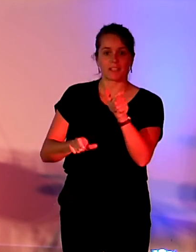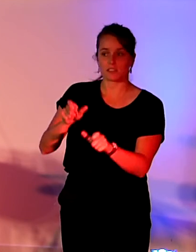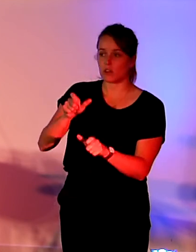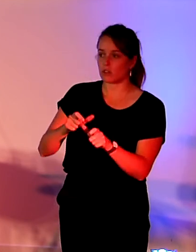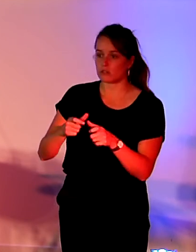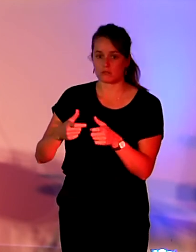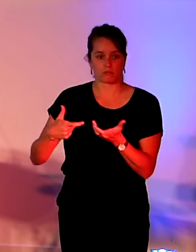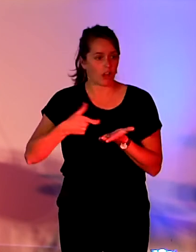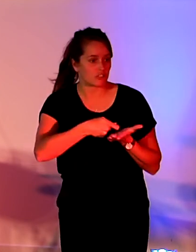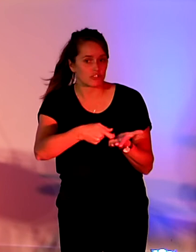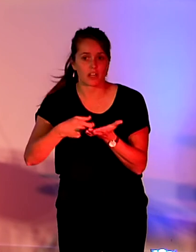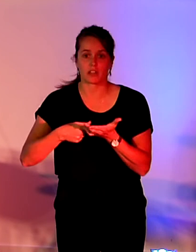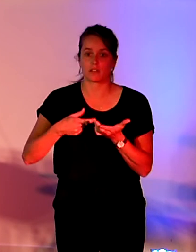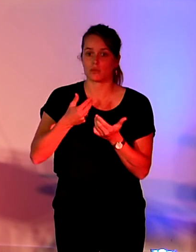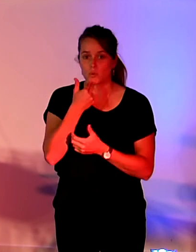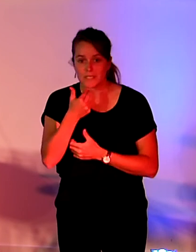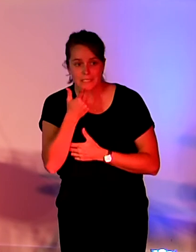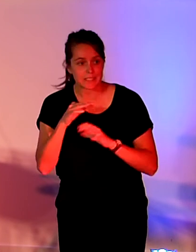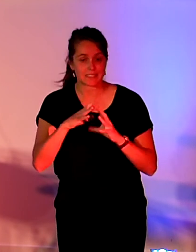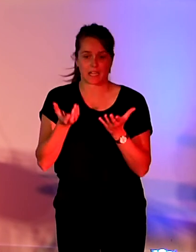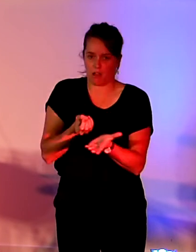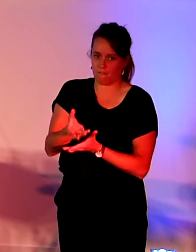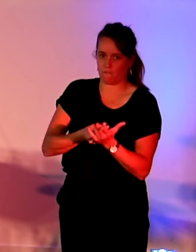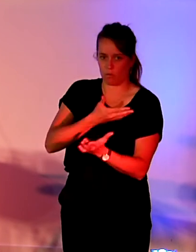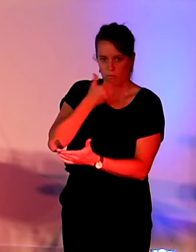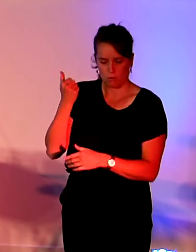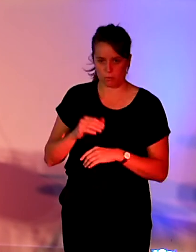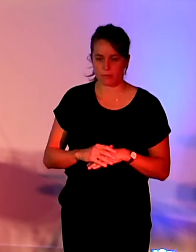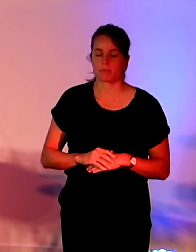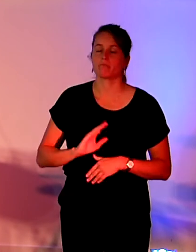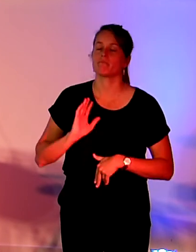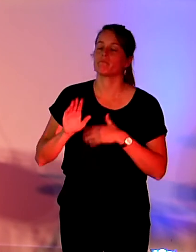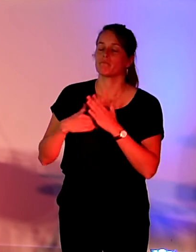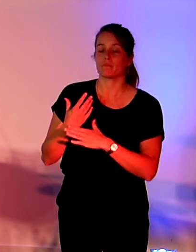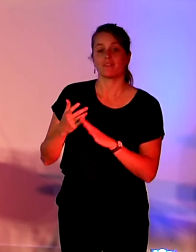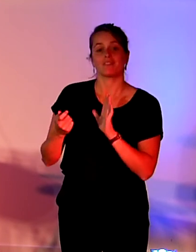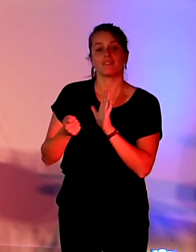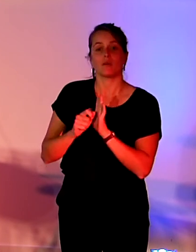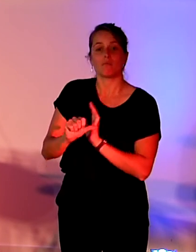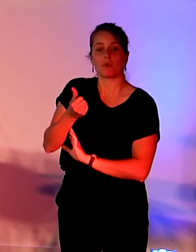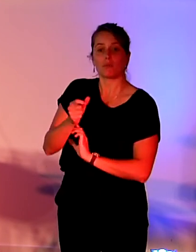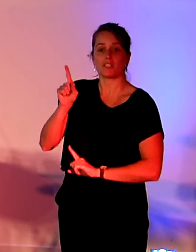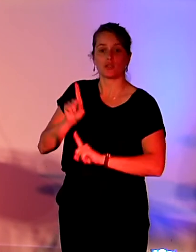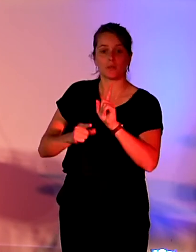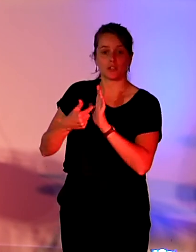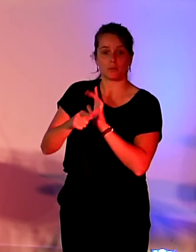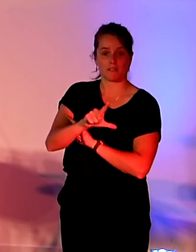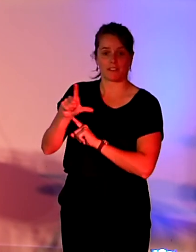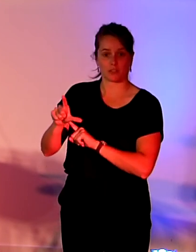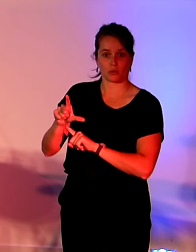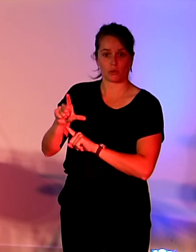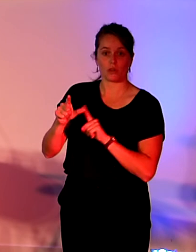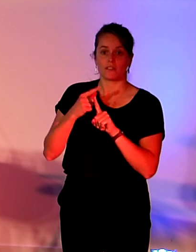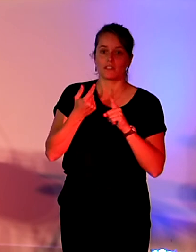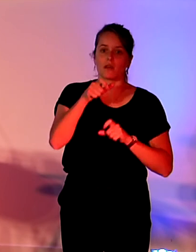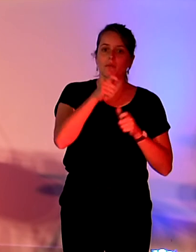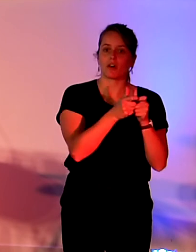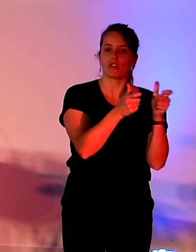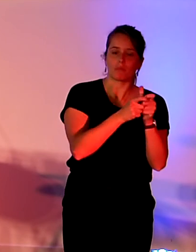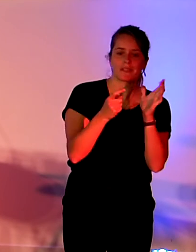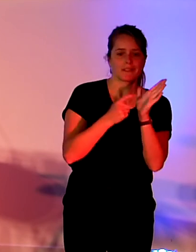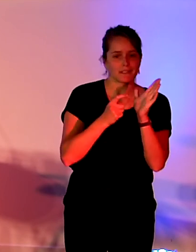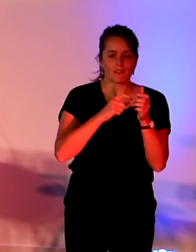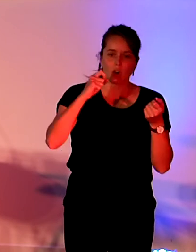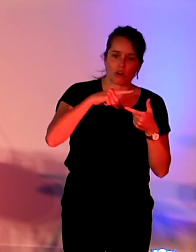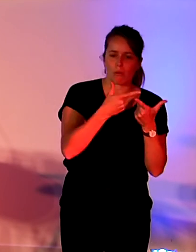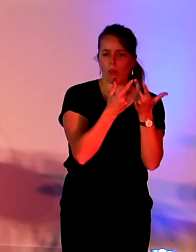on a à compter du 1er janvier 2022, les opérateurs doivent informer leurs abonnés sur l'impact carbone de leur navigation